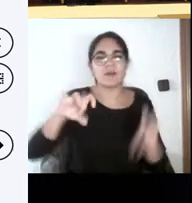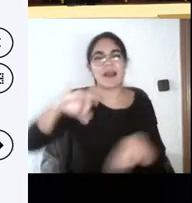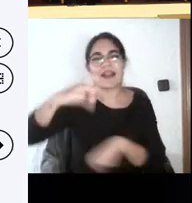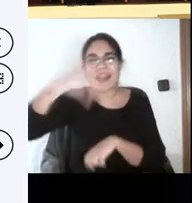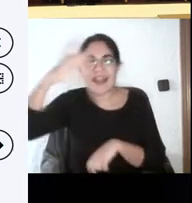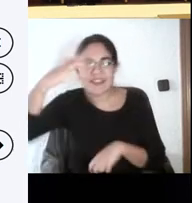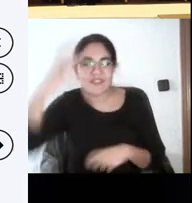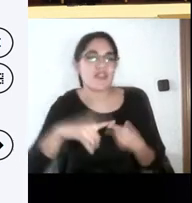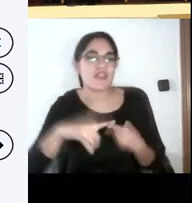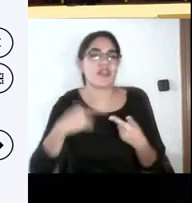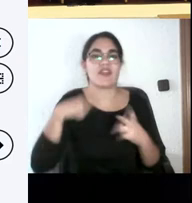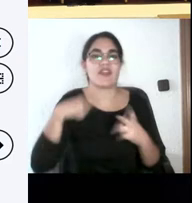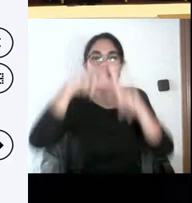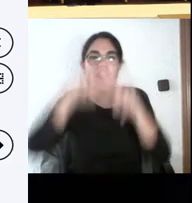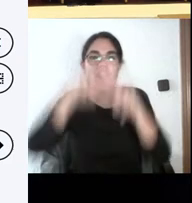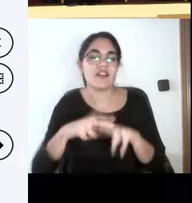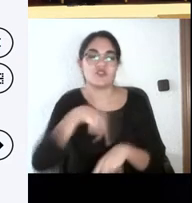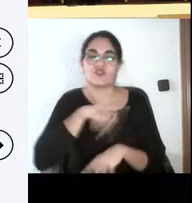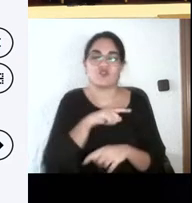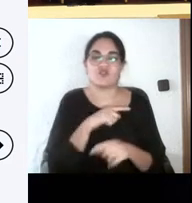está arriba. Bueno, Jesús.